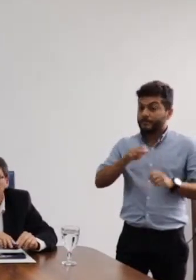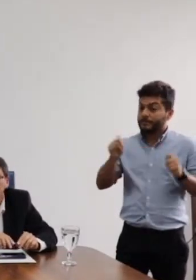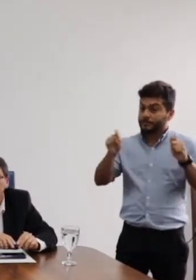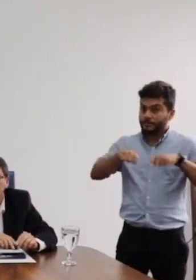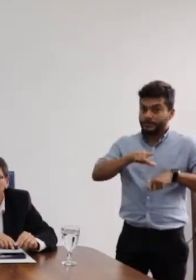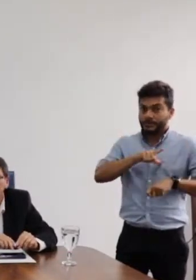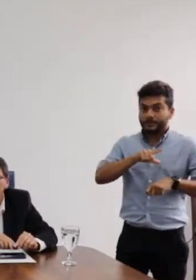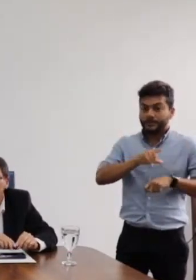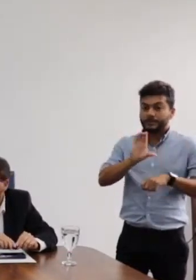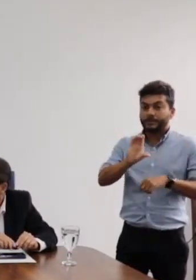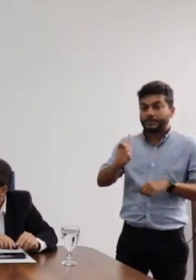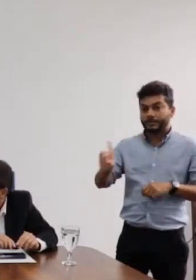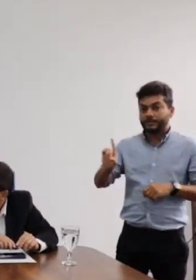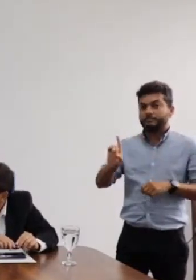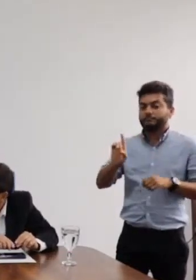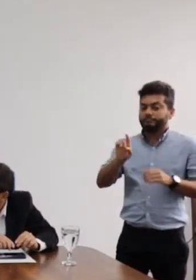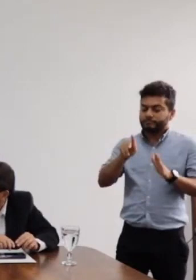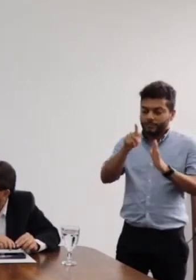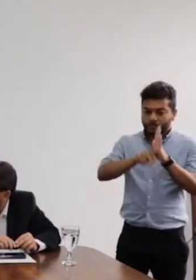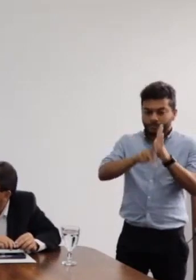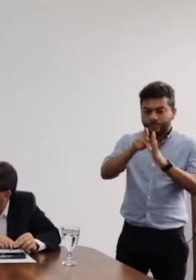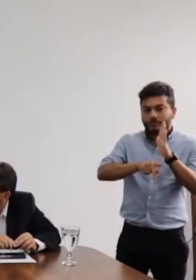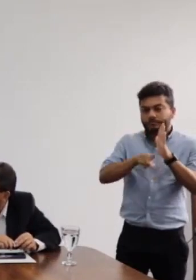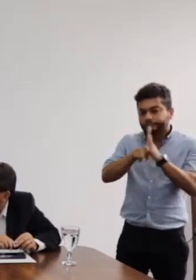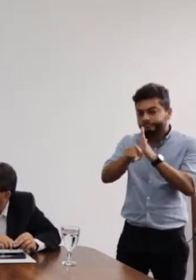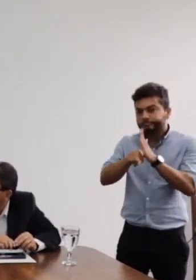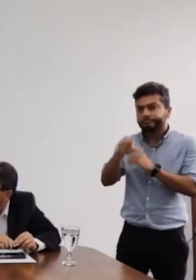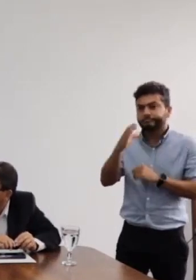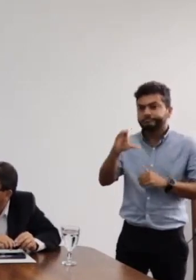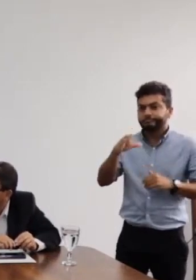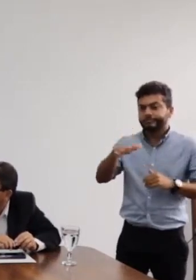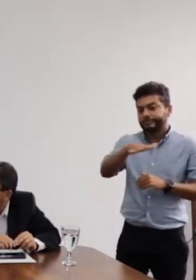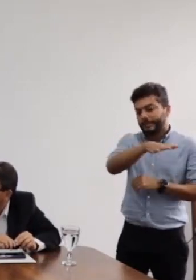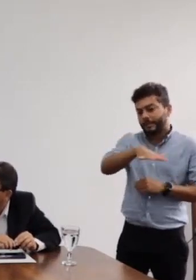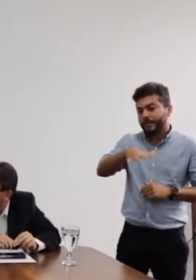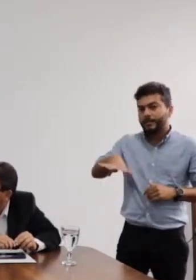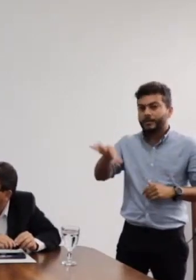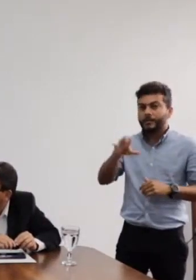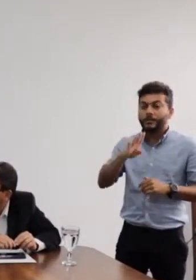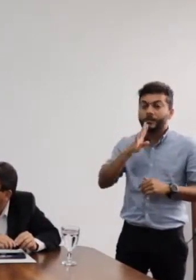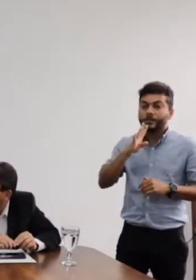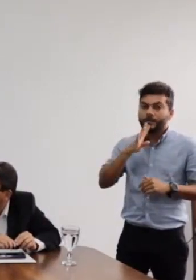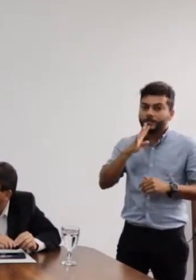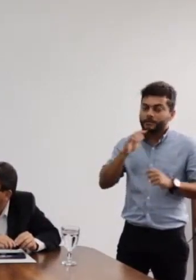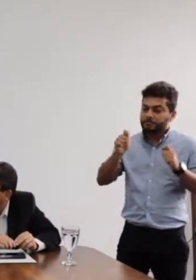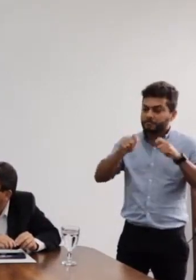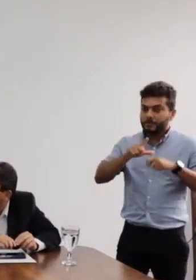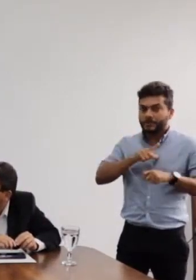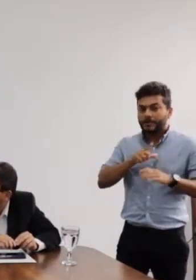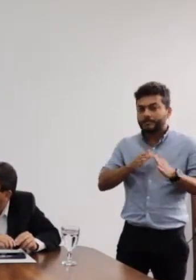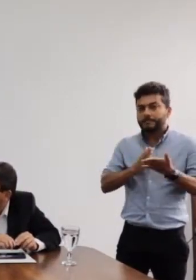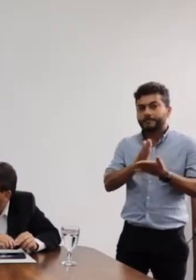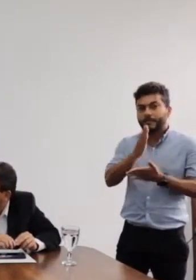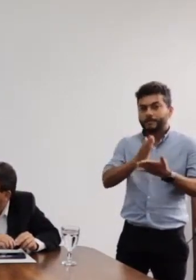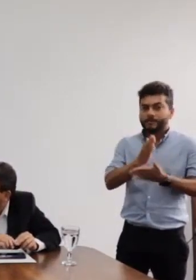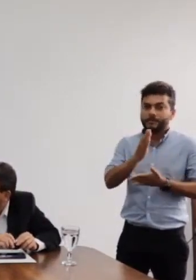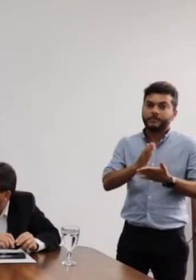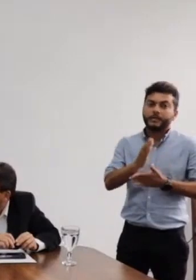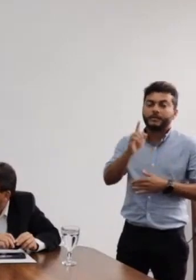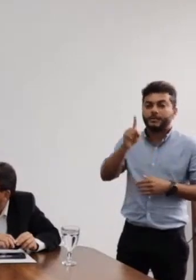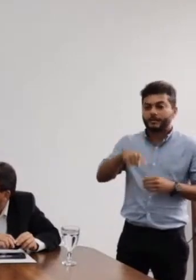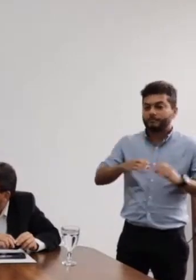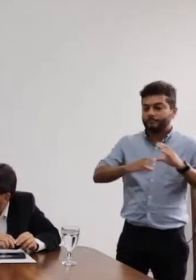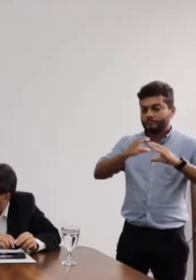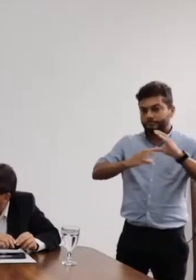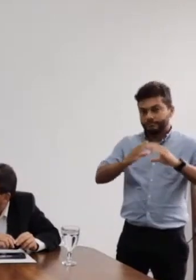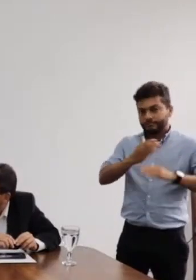científica em suas respectivas áreas de conhecimento para as quais foram aprovadas em concursos públicos. Que essa decisão, ela sirva de